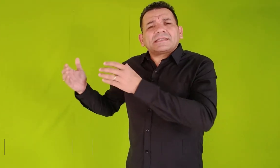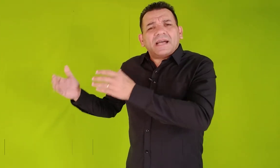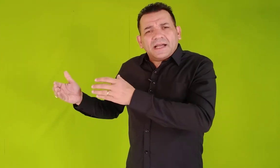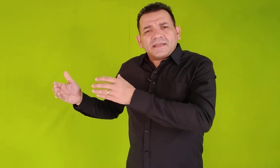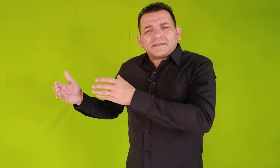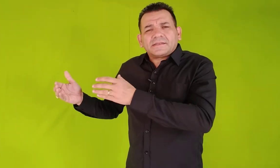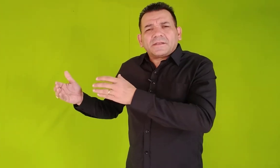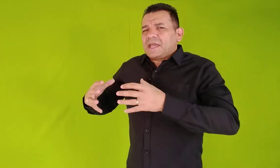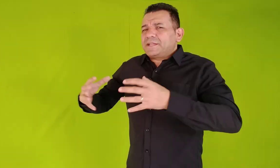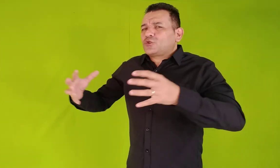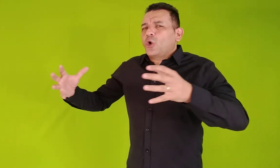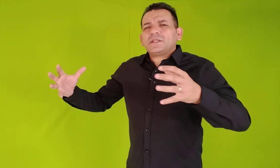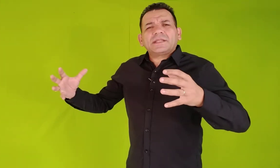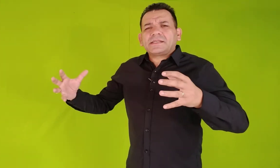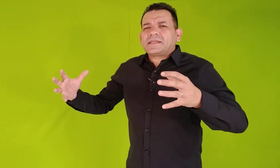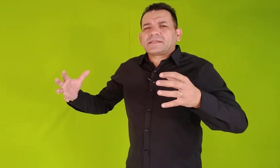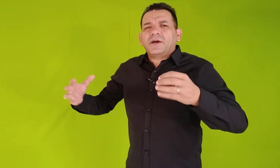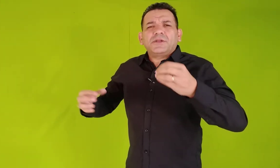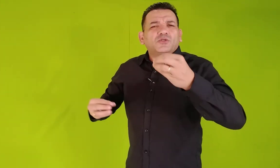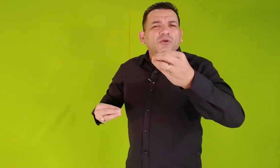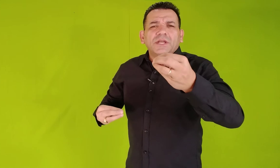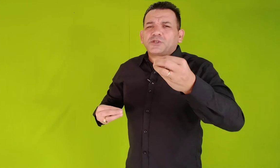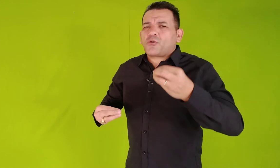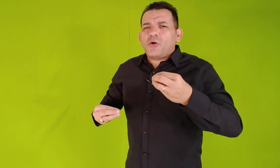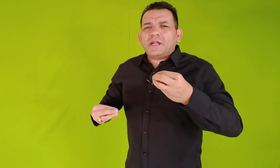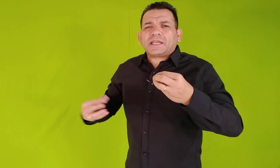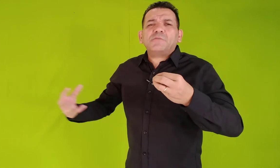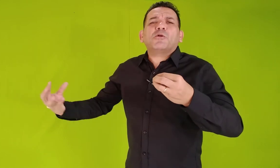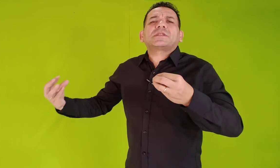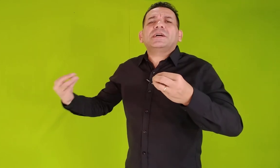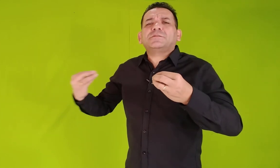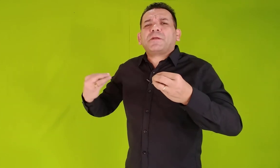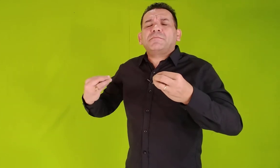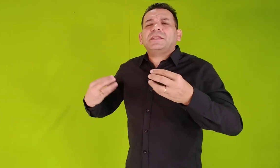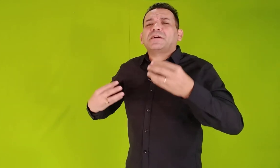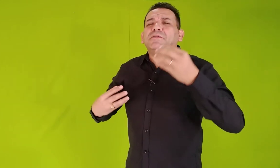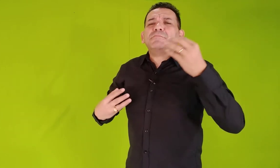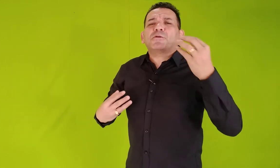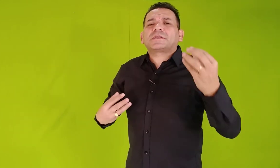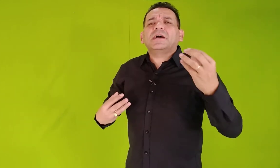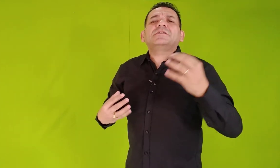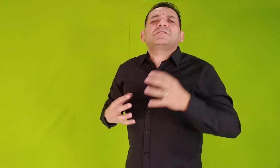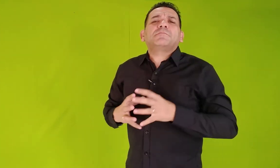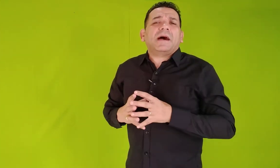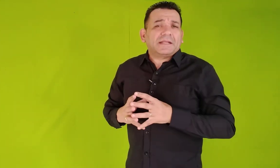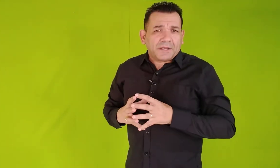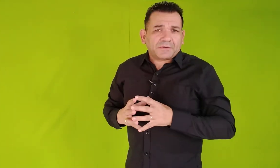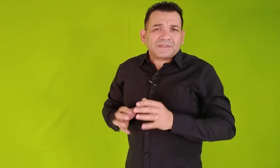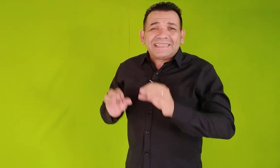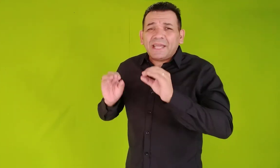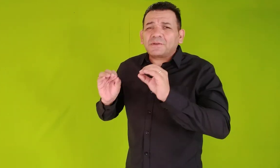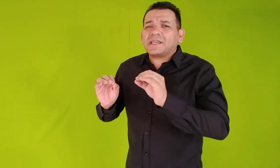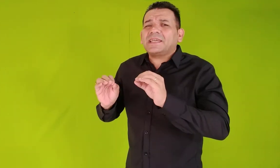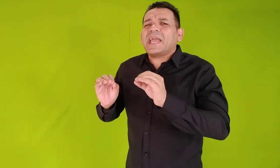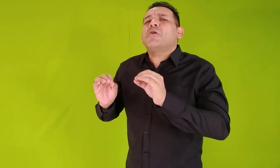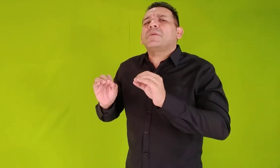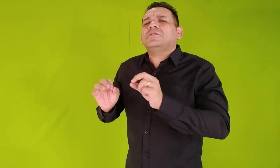áreas, em toda decisão, em toda escolha que é importante para mim, também importante para Deus. Deus, Ele realmente